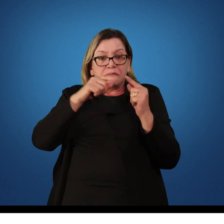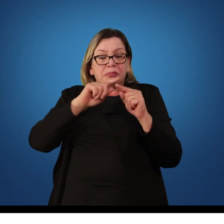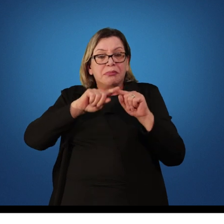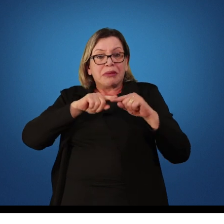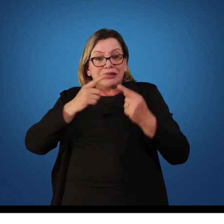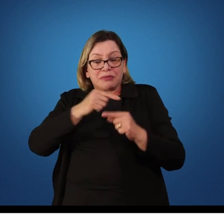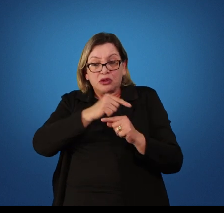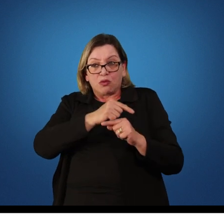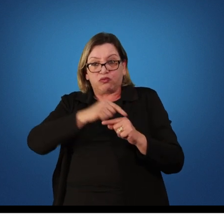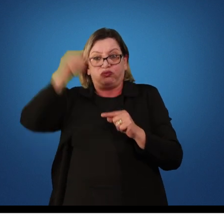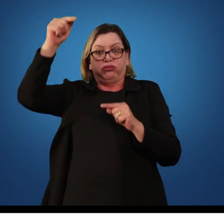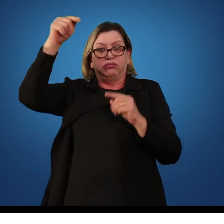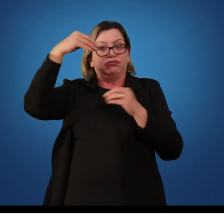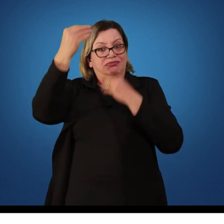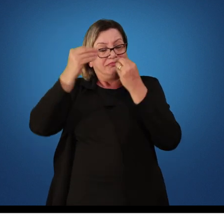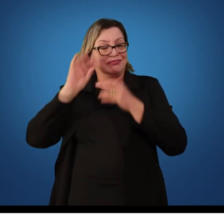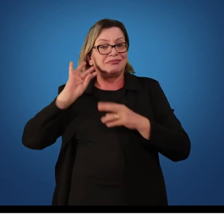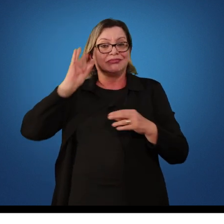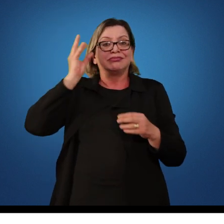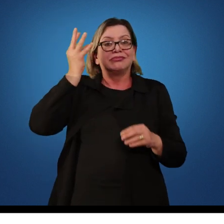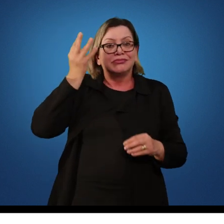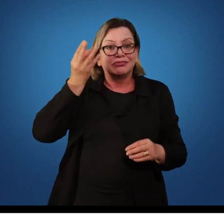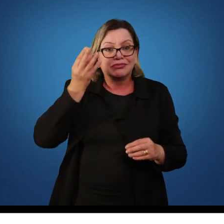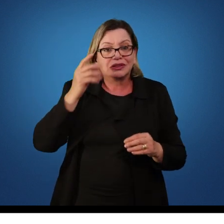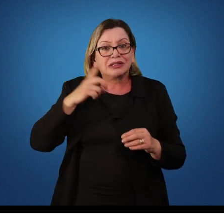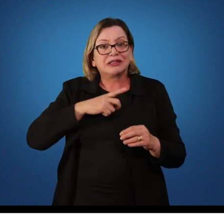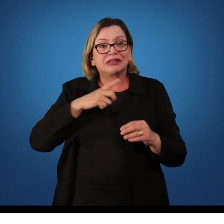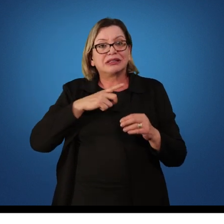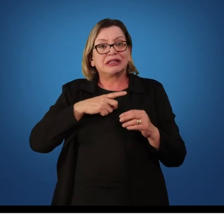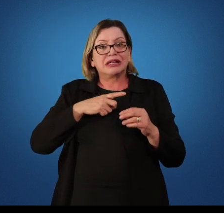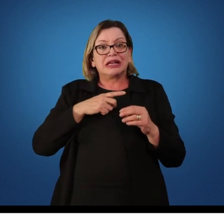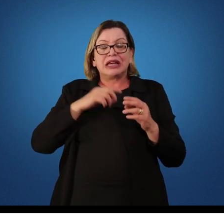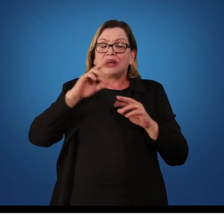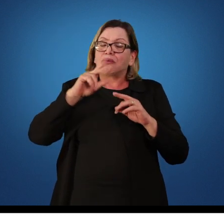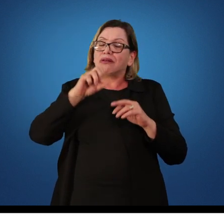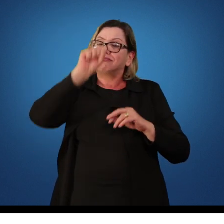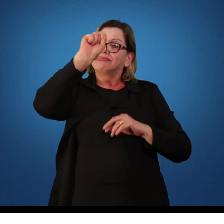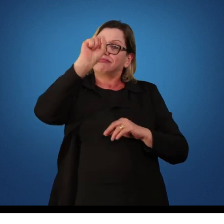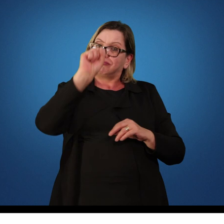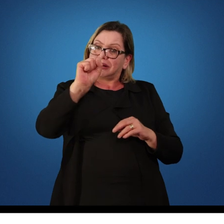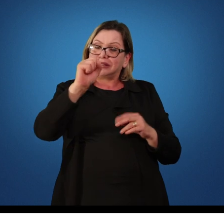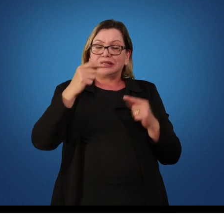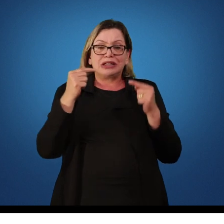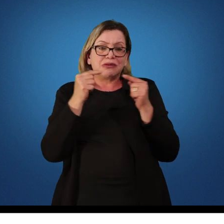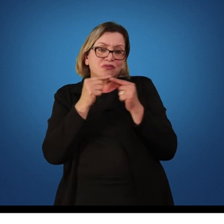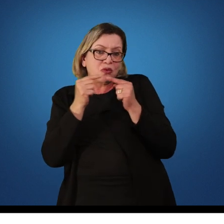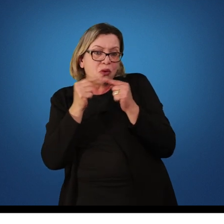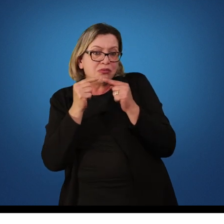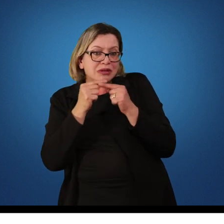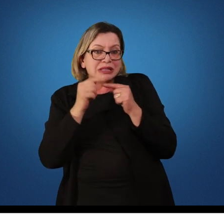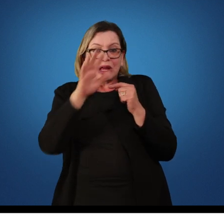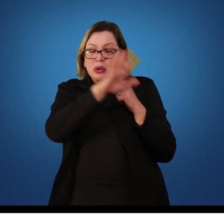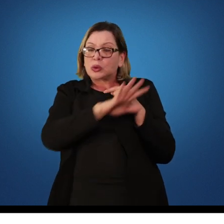grandes ganhos de desempenho posterior. E tenho a curva em forma de S, que é uma combinação de todas as curvas.